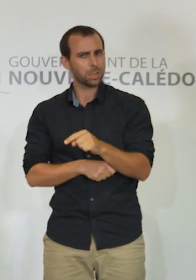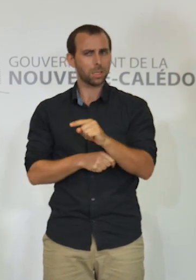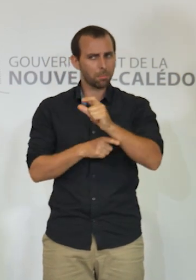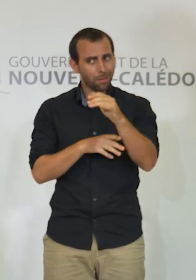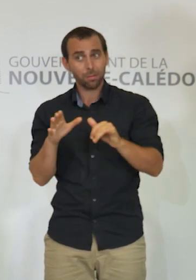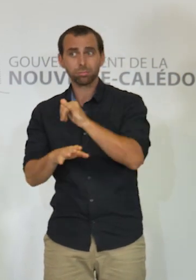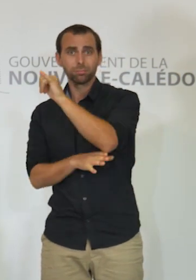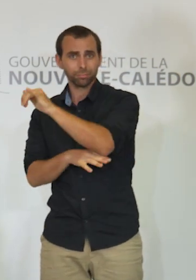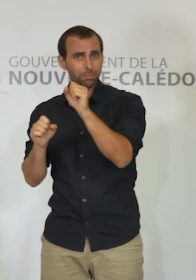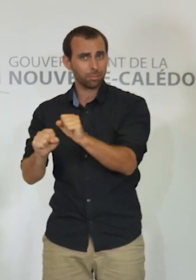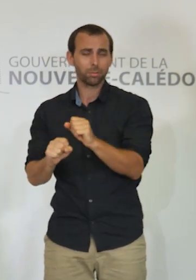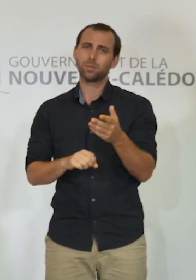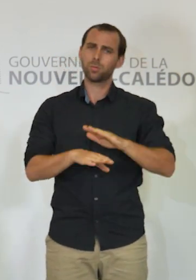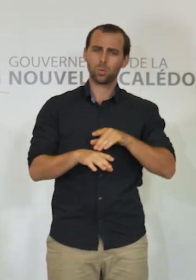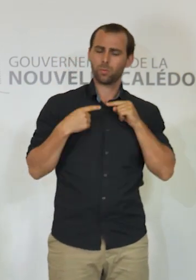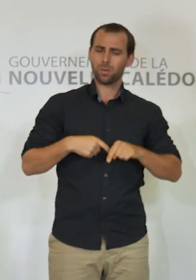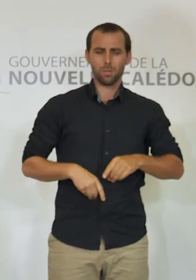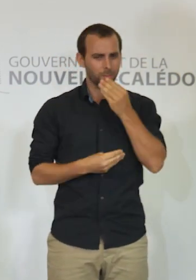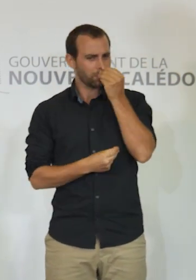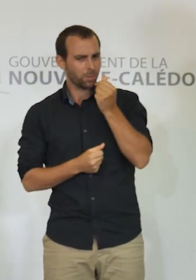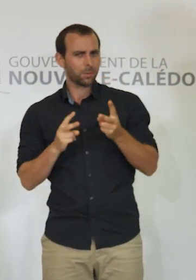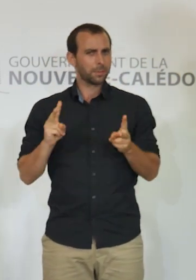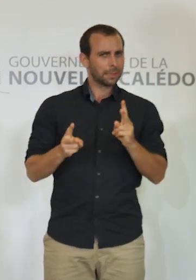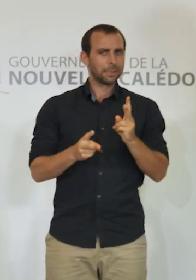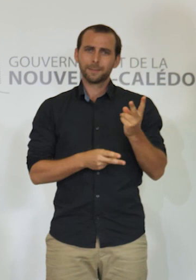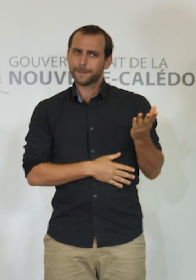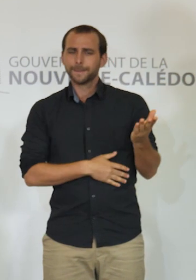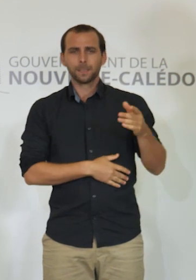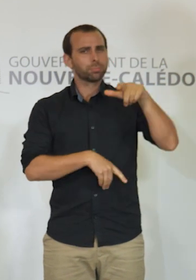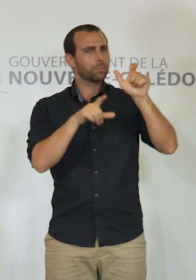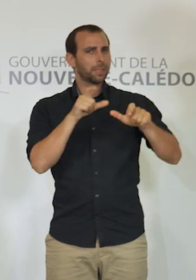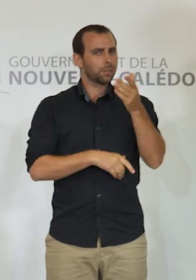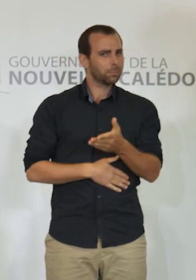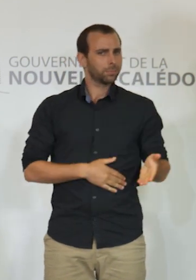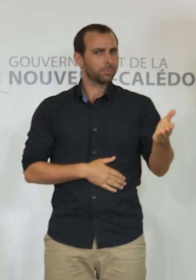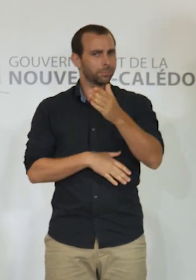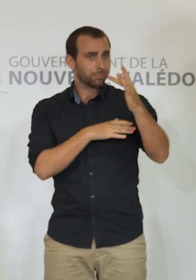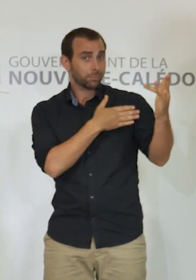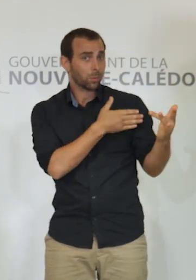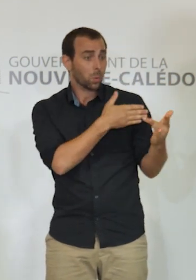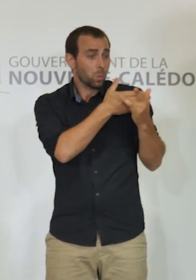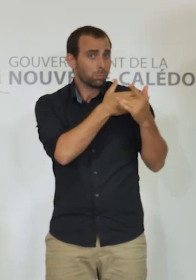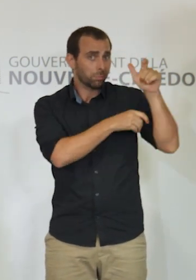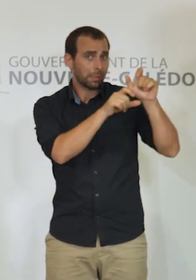la vaccination obligatoire des personnels en contact avec les voyageurs.